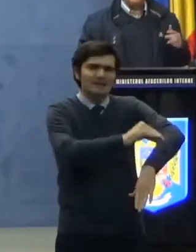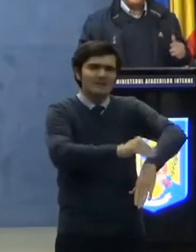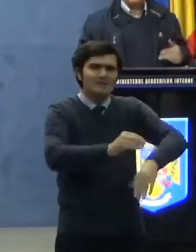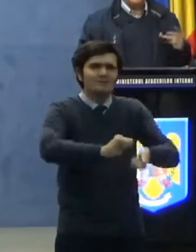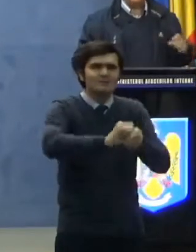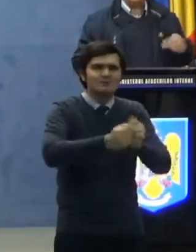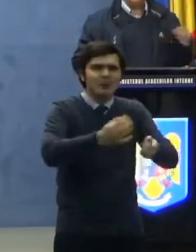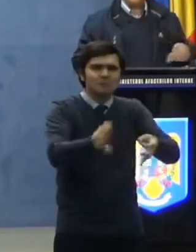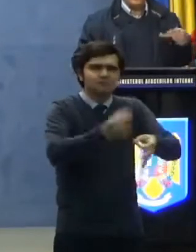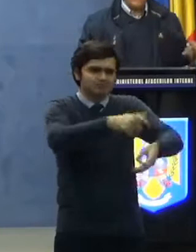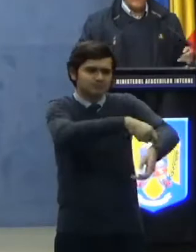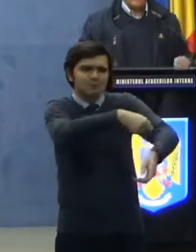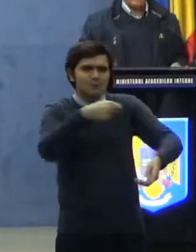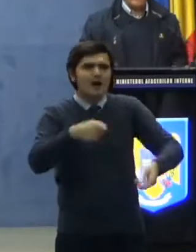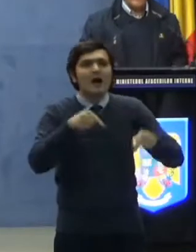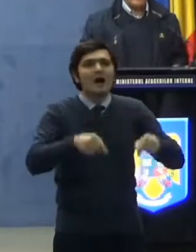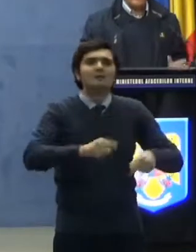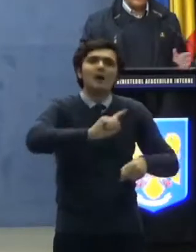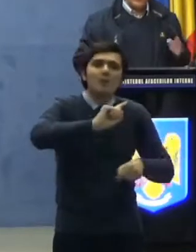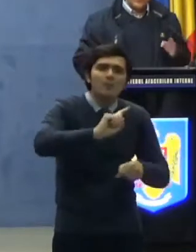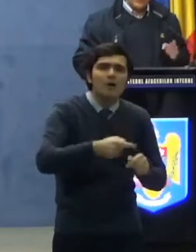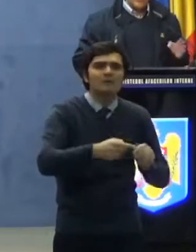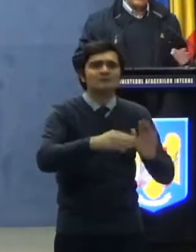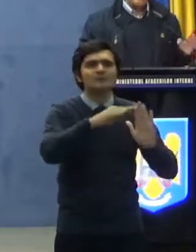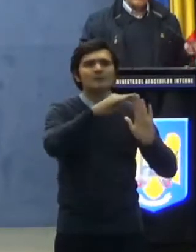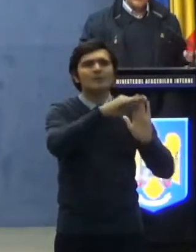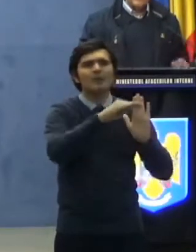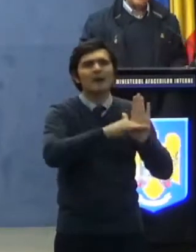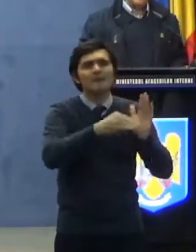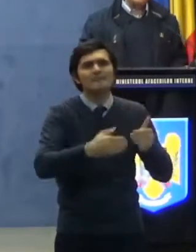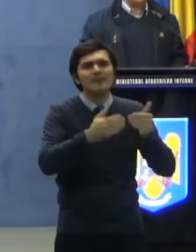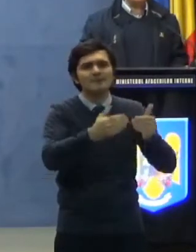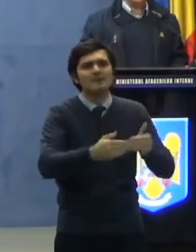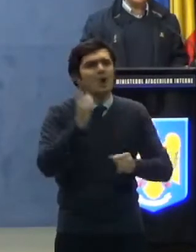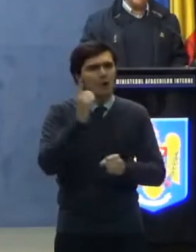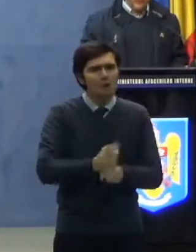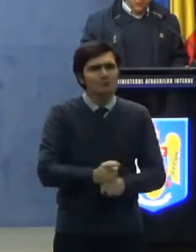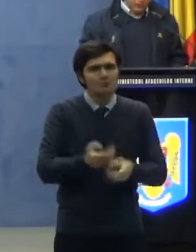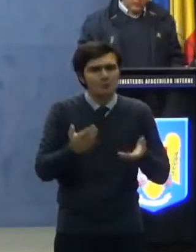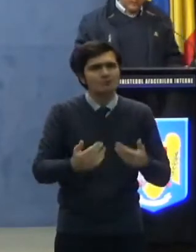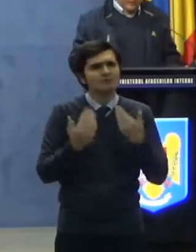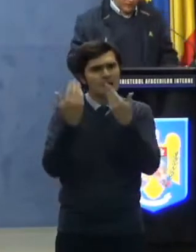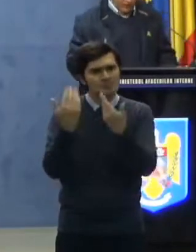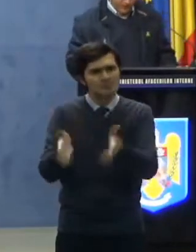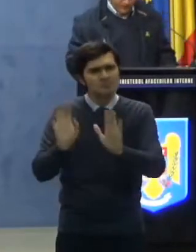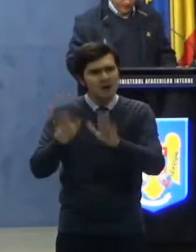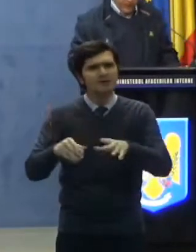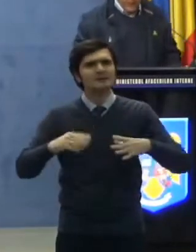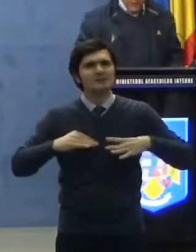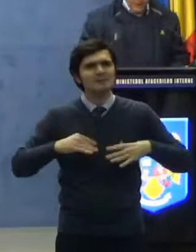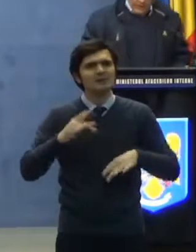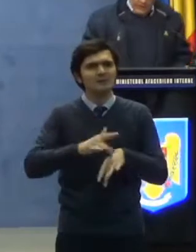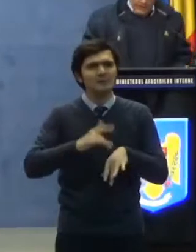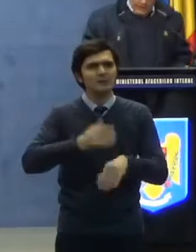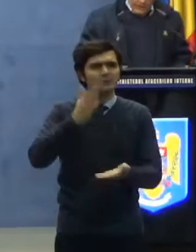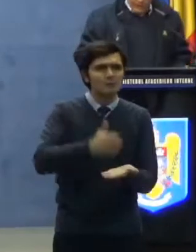suturi, acest lucru poate fi programat și ordinul lasă această libertate medicului că să decidă.